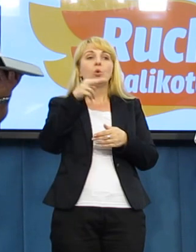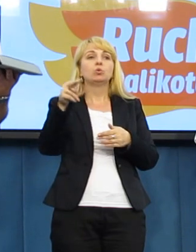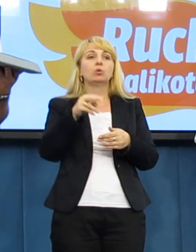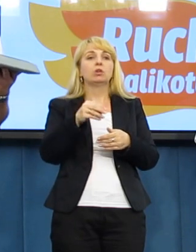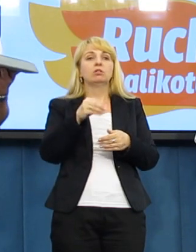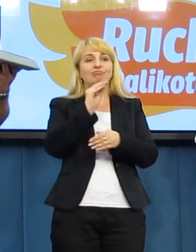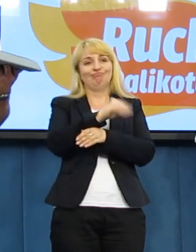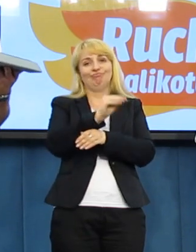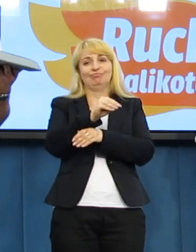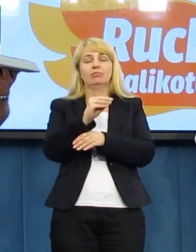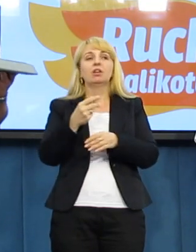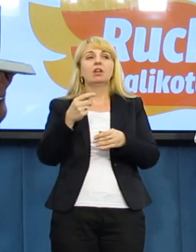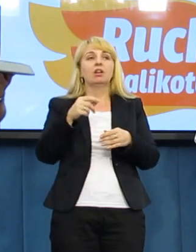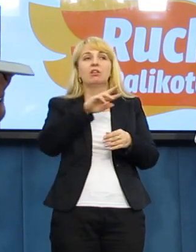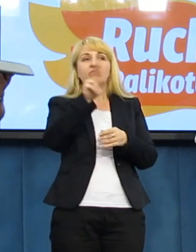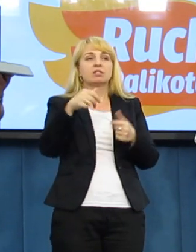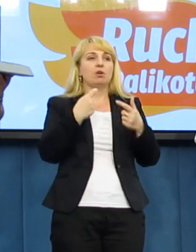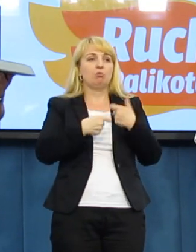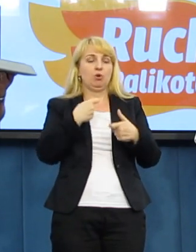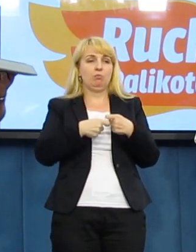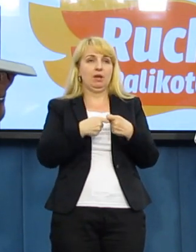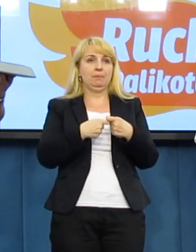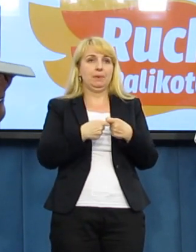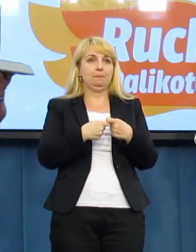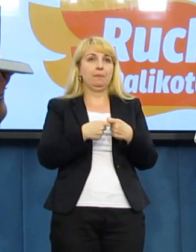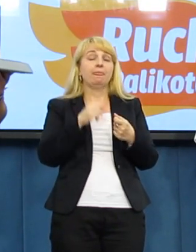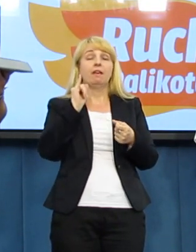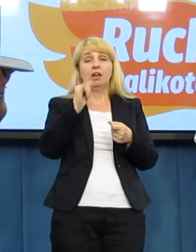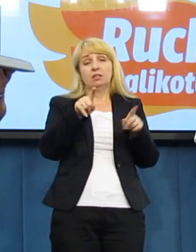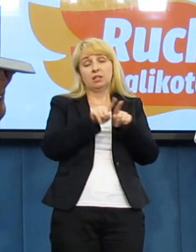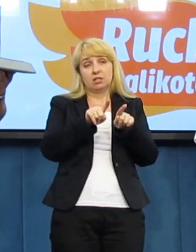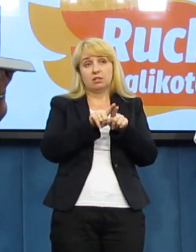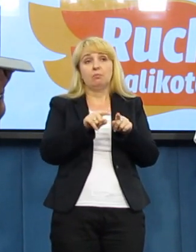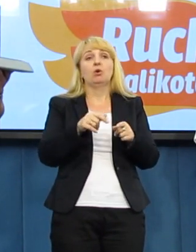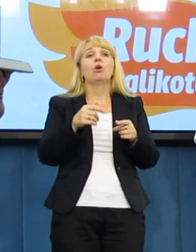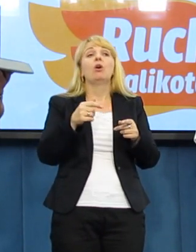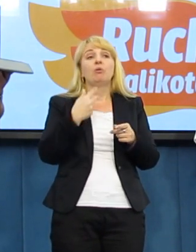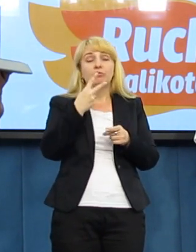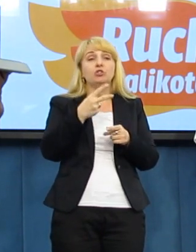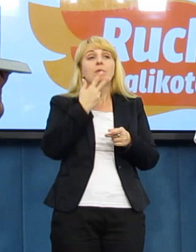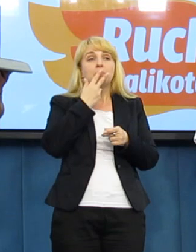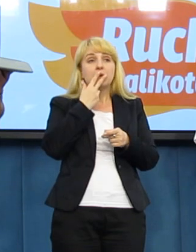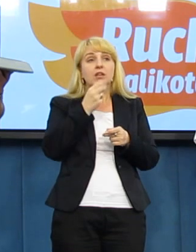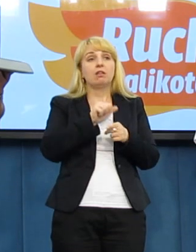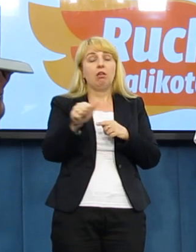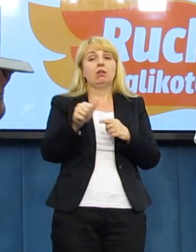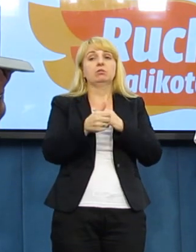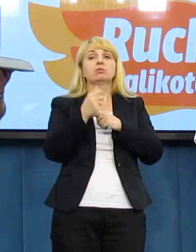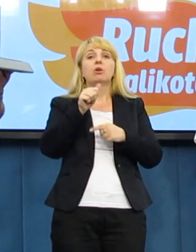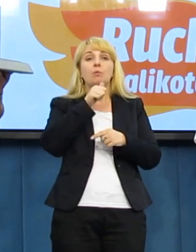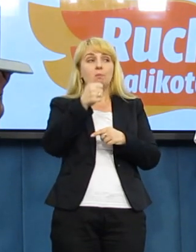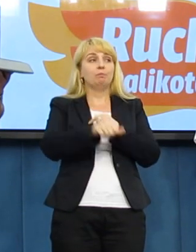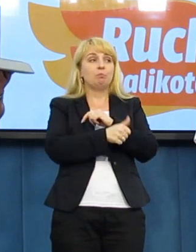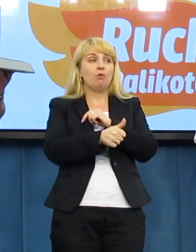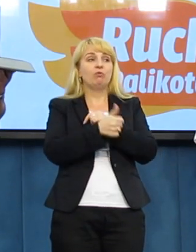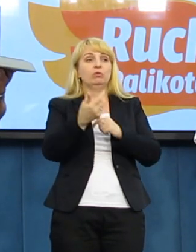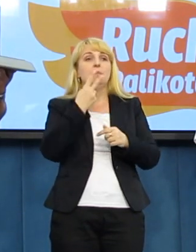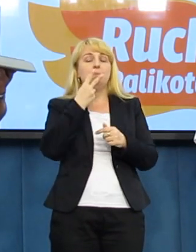w każdym razie tytoń powoduje różne skutki społeczne, między innymi choroby nowotworowe i zgony.